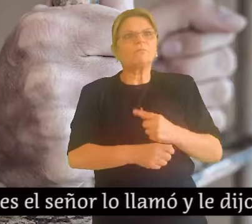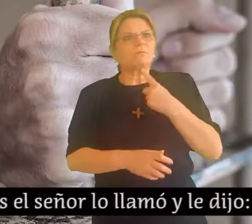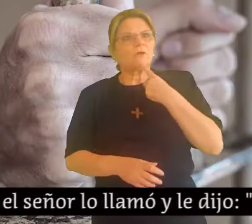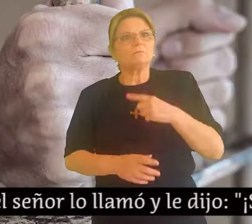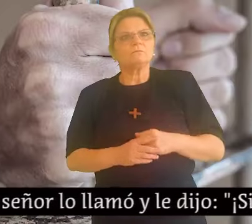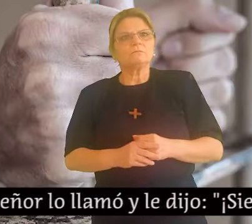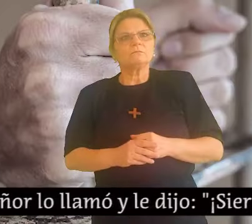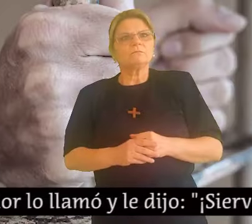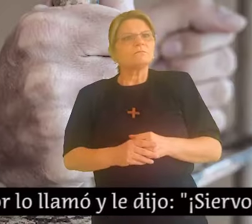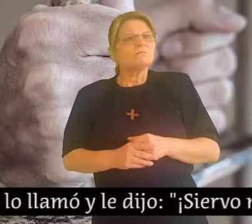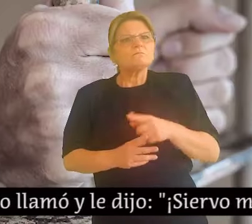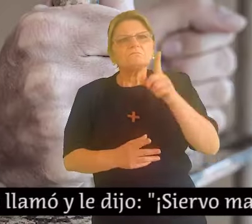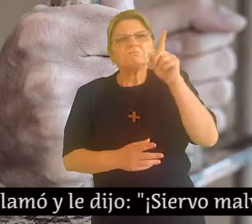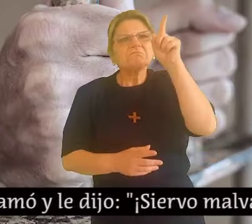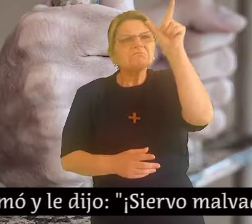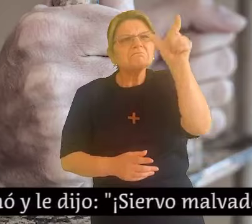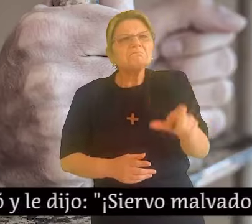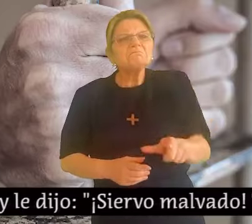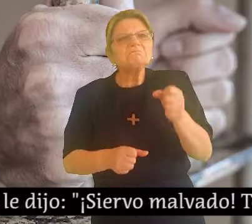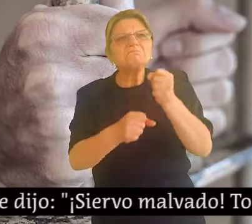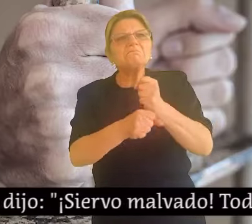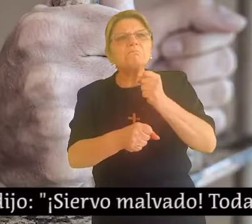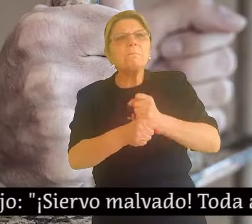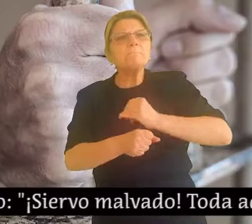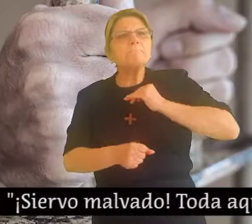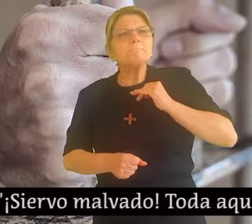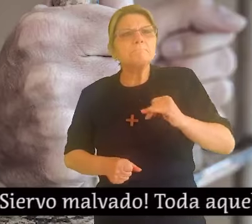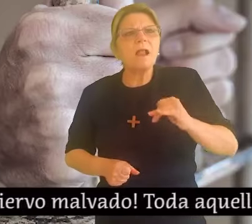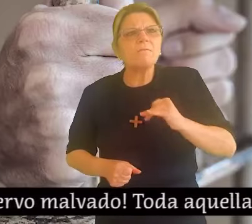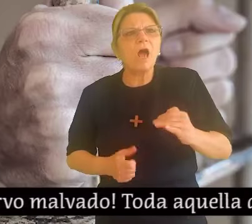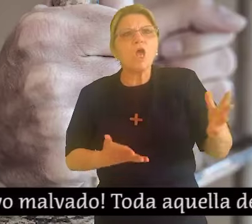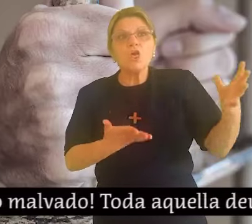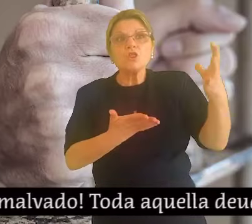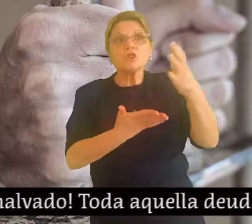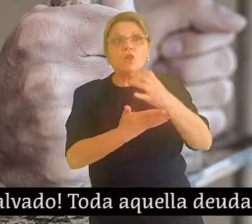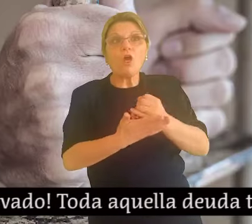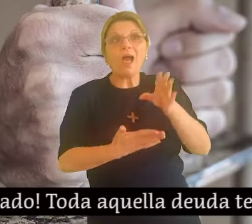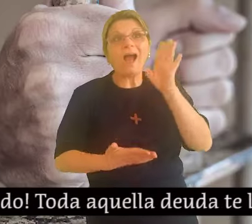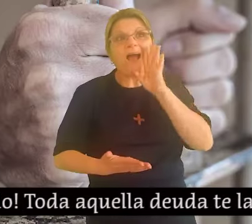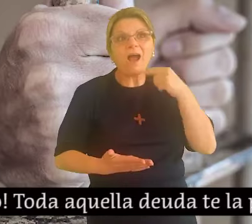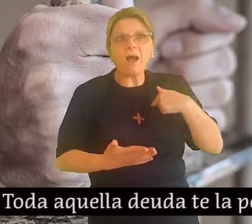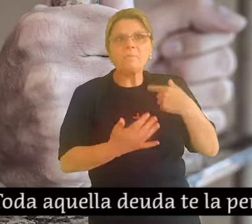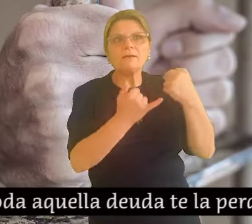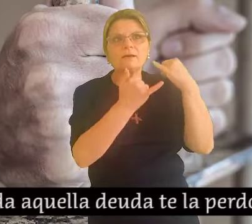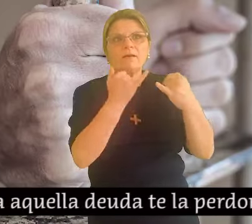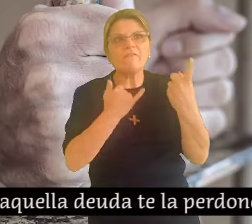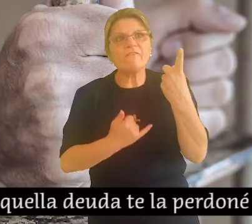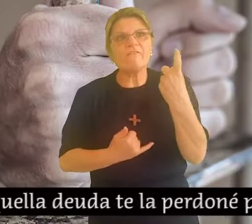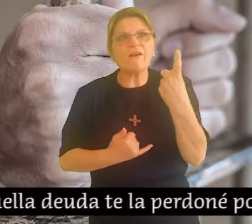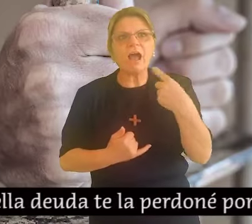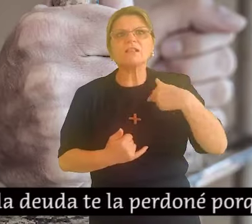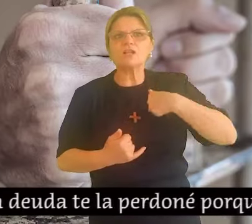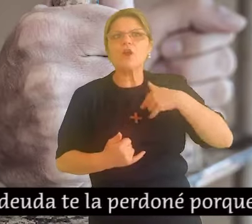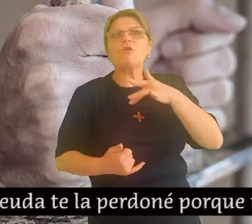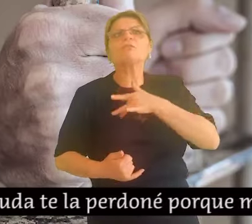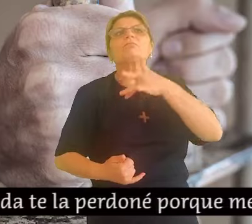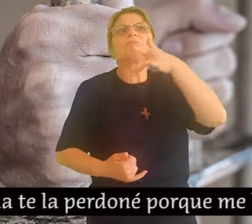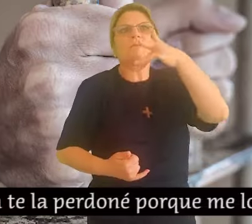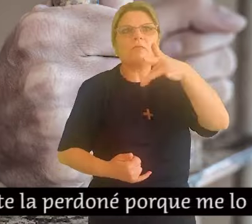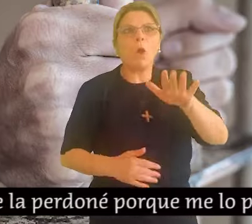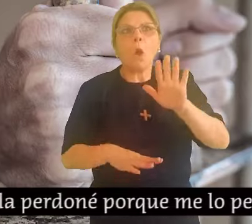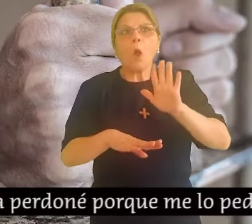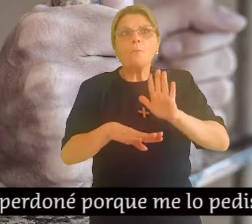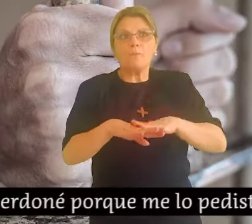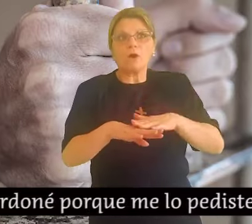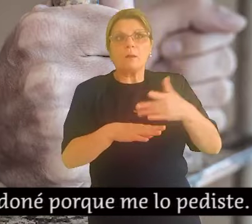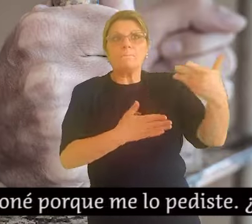iste. No debías tú también tener compasión de tu compañero como yo tuve compasión de ti. Y el